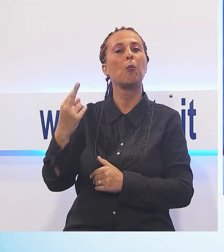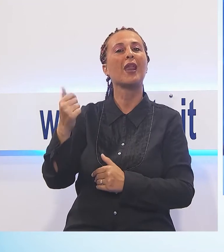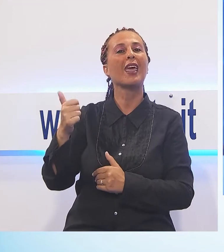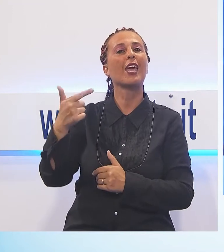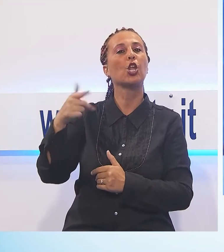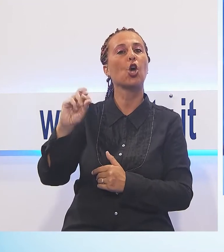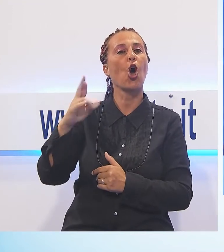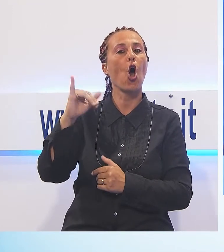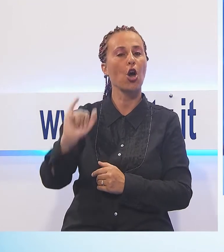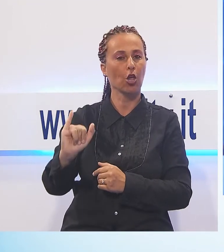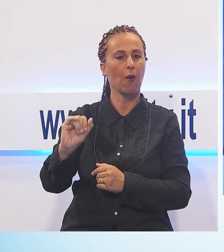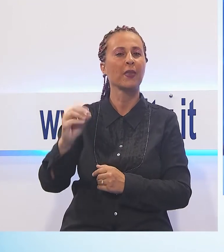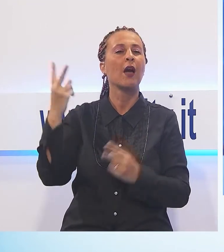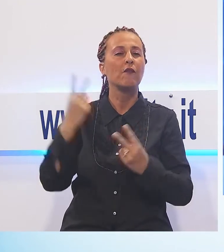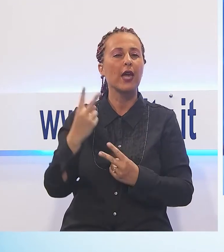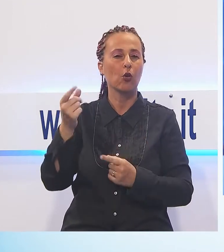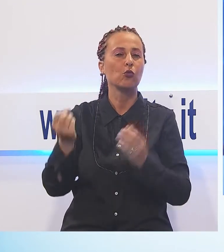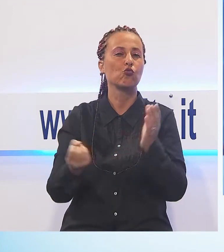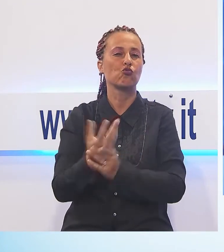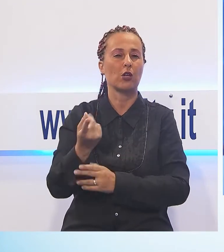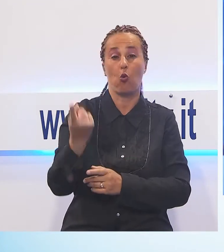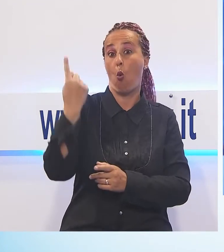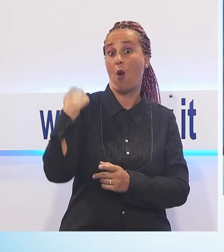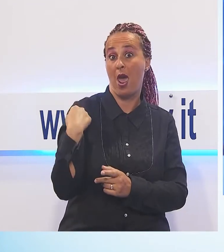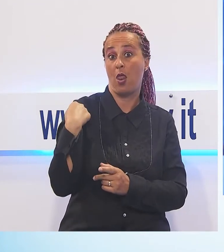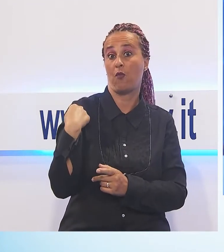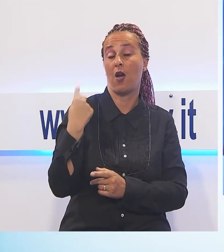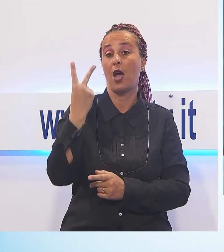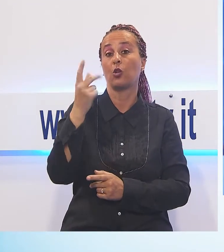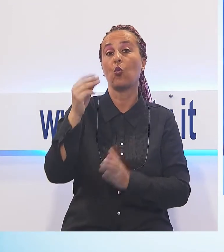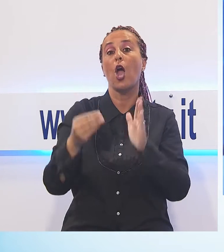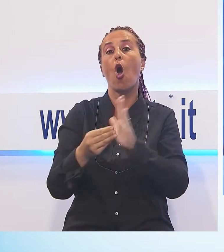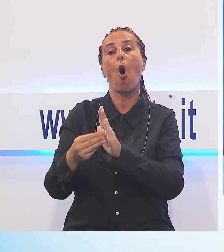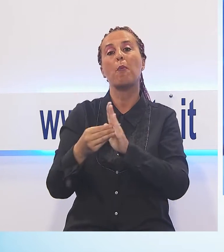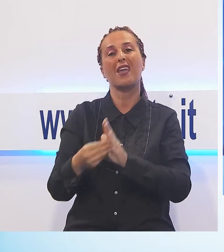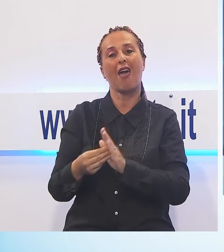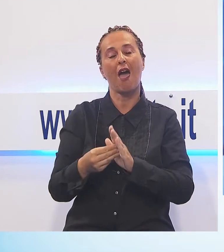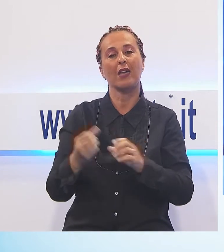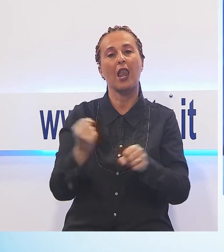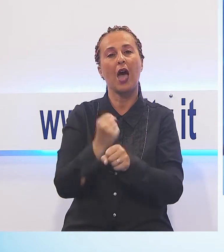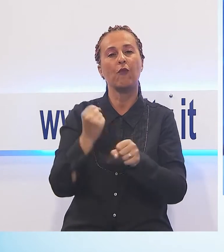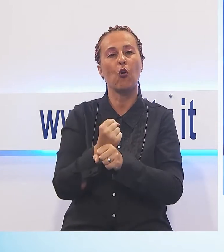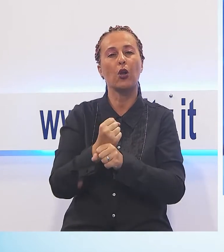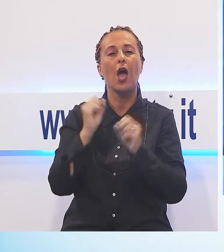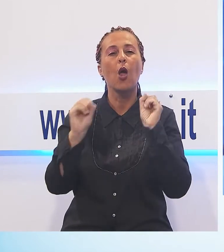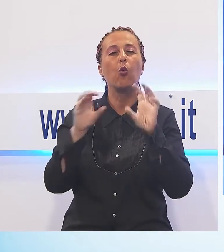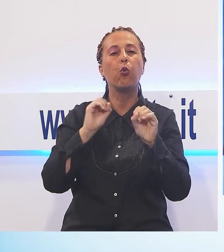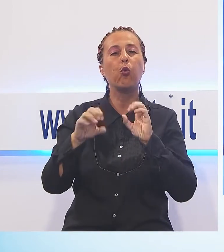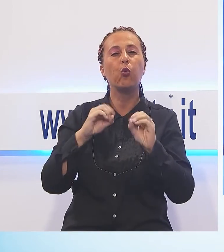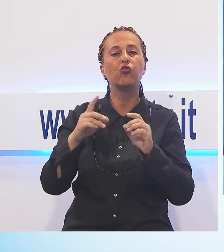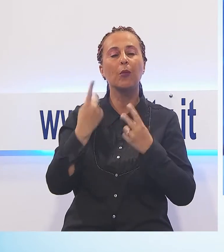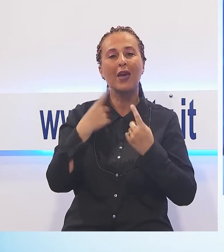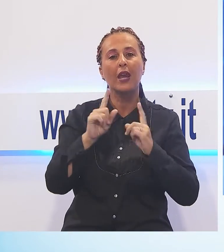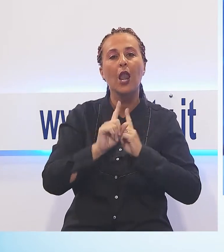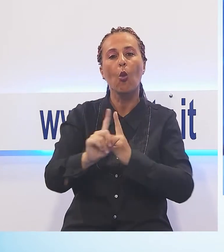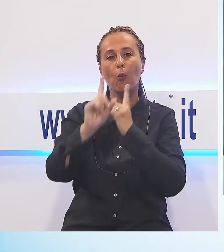solo. Ricorderete, persero la vita mentre lavoravano all'illuminazione della luminare di Santa Croce due operai, Eugenio Viviani e Antonio